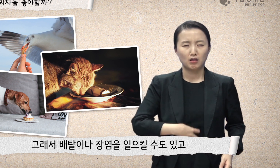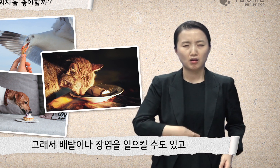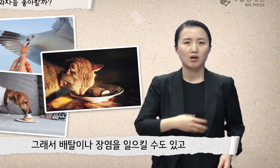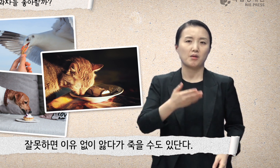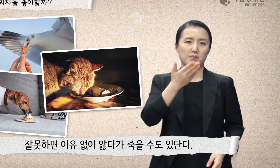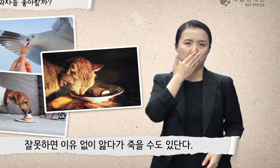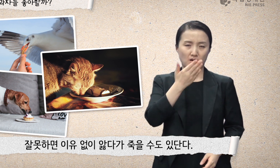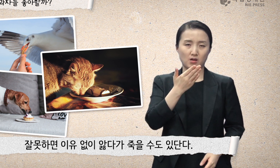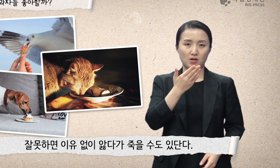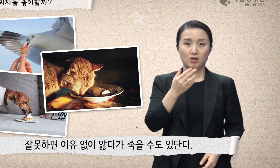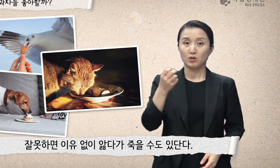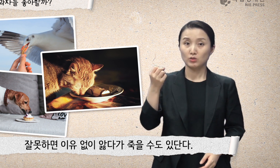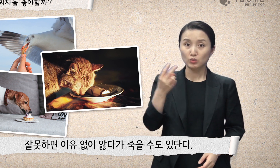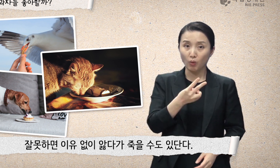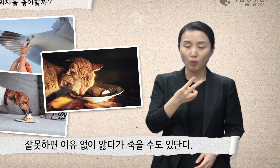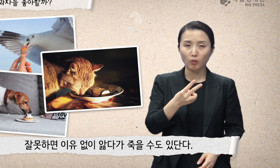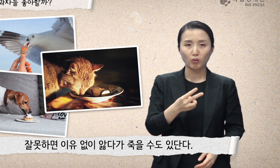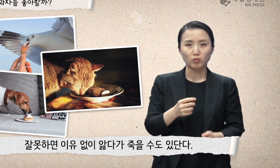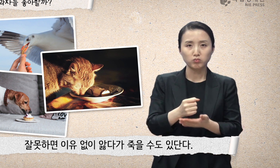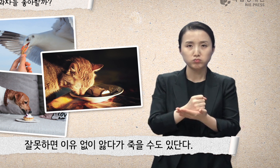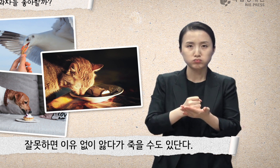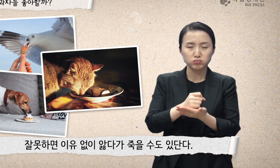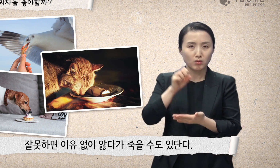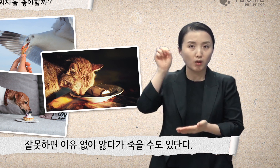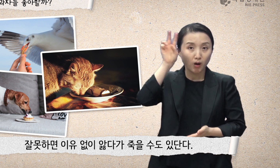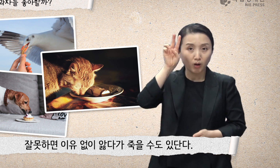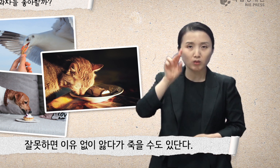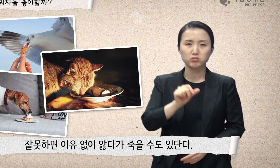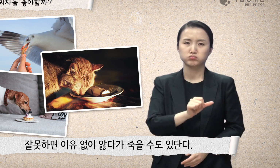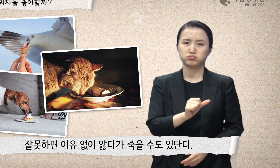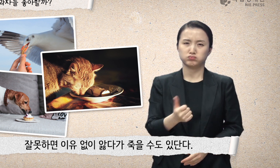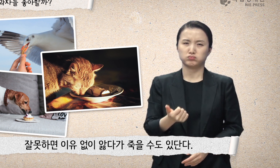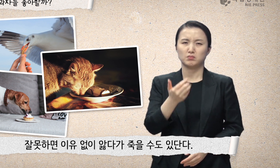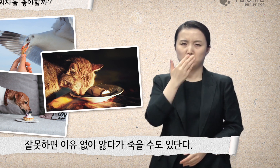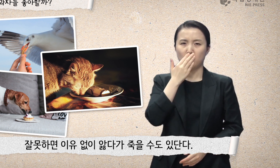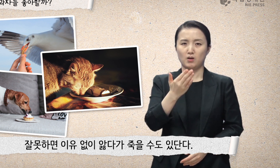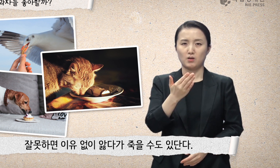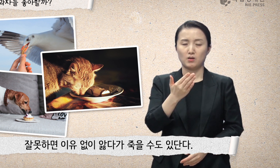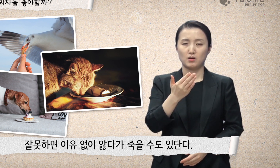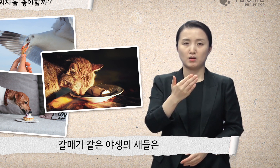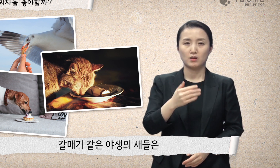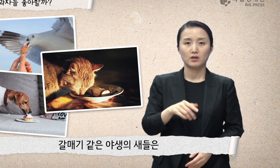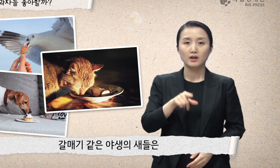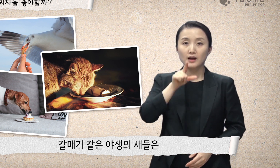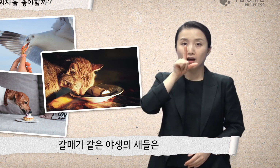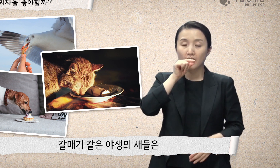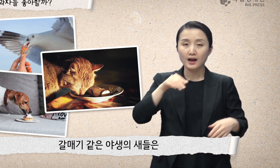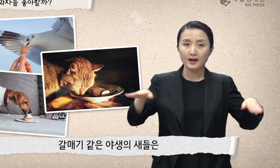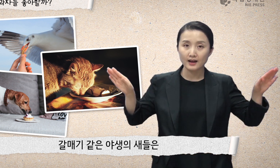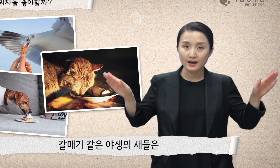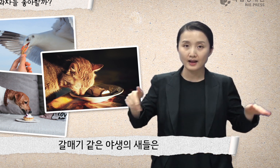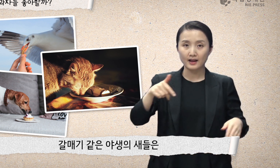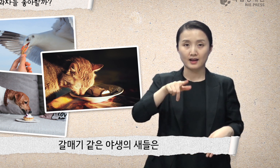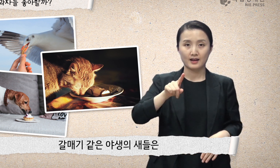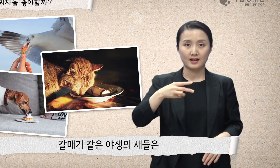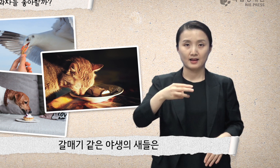잘못하면 이유 없이 알타가 죽을 수도 있단다. 갈매기 같은 야생의 새들은